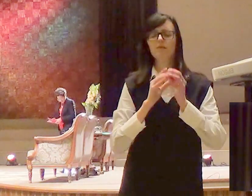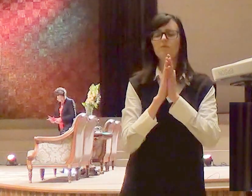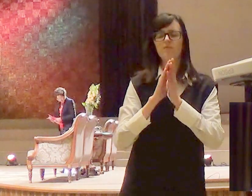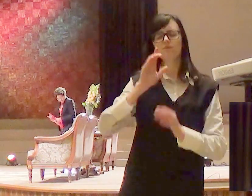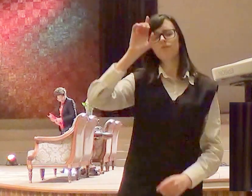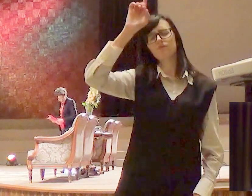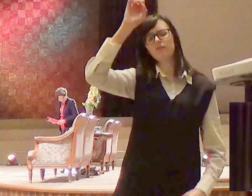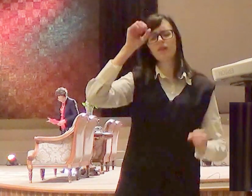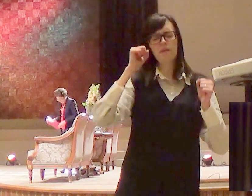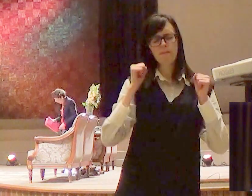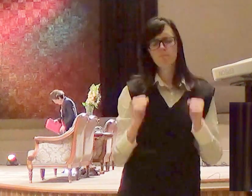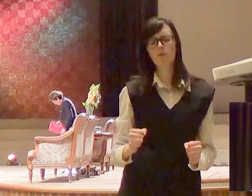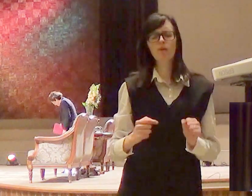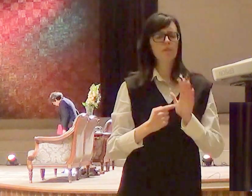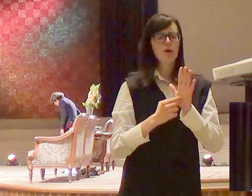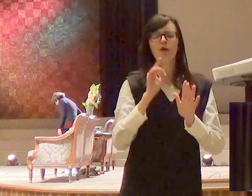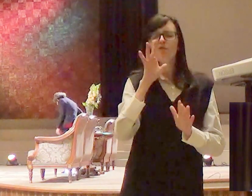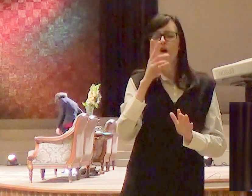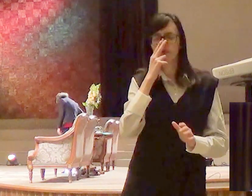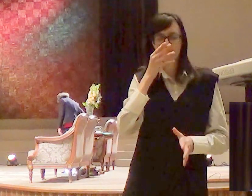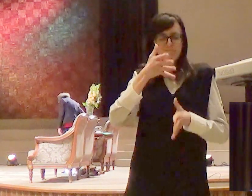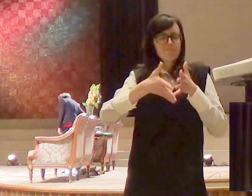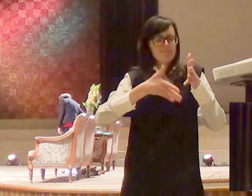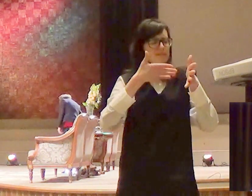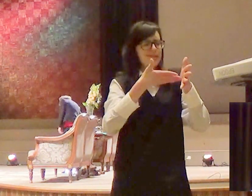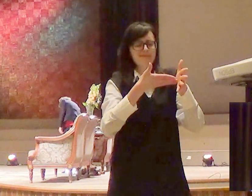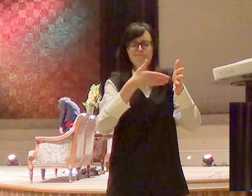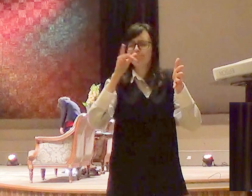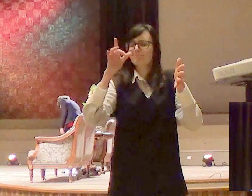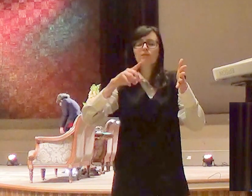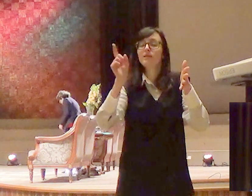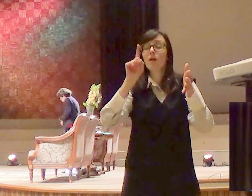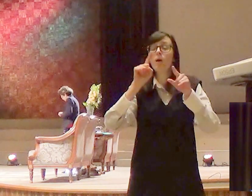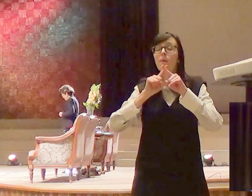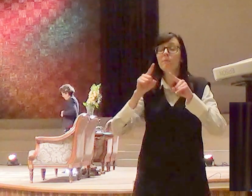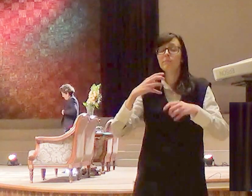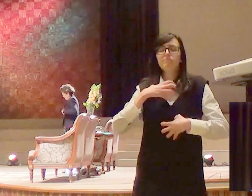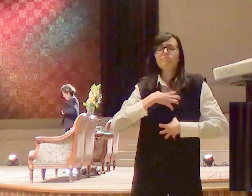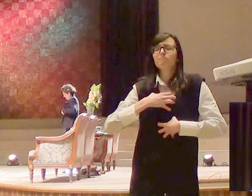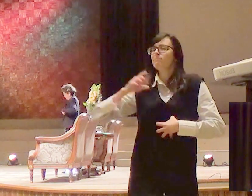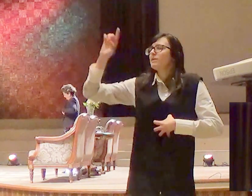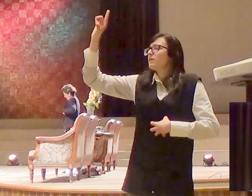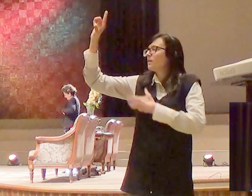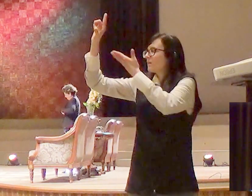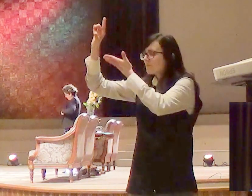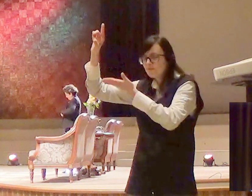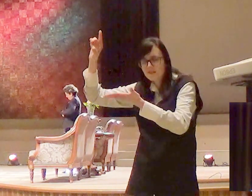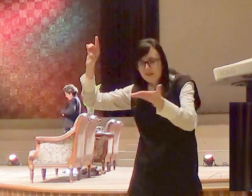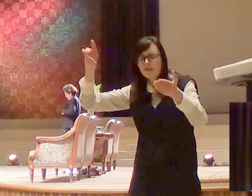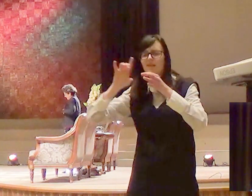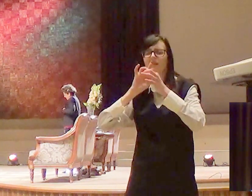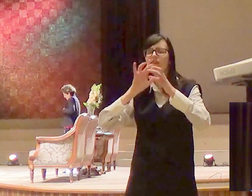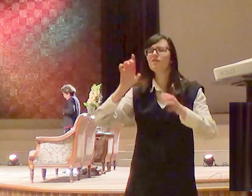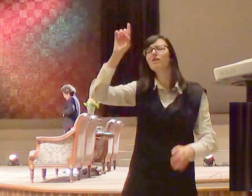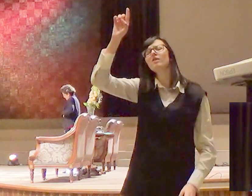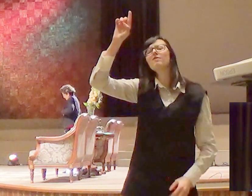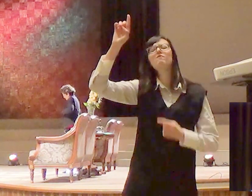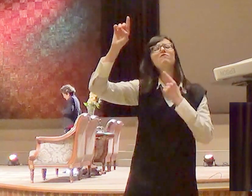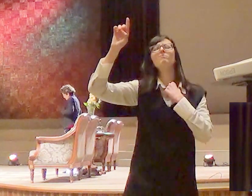além das palavras, revela a tua presença, a tua vontade, a tua direção,